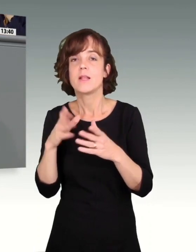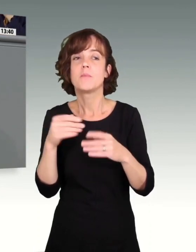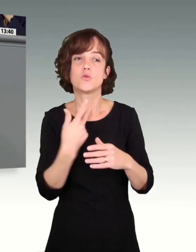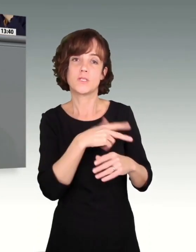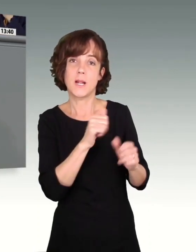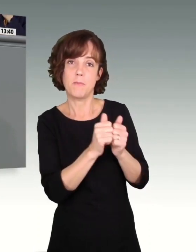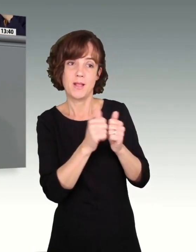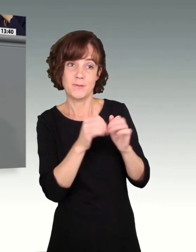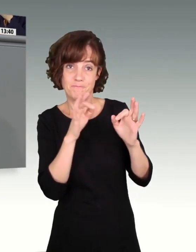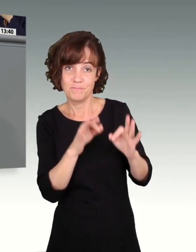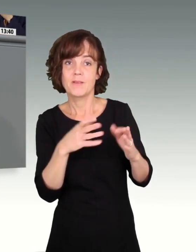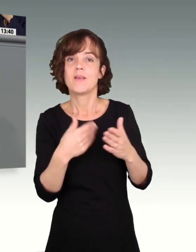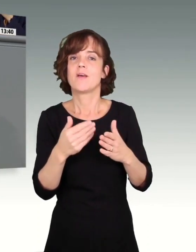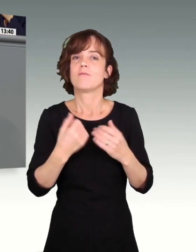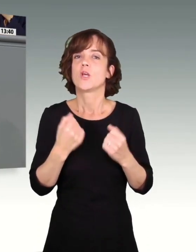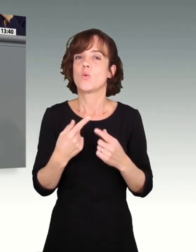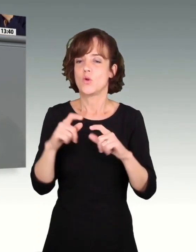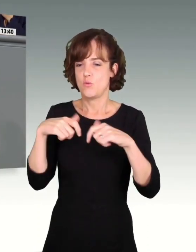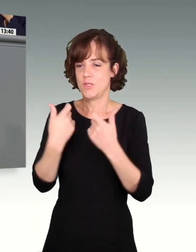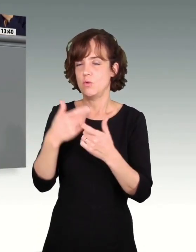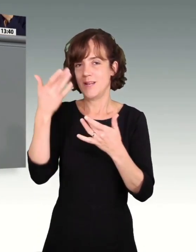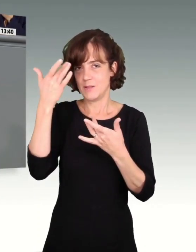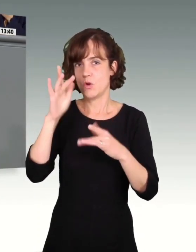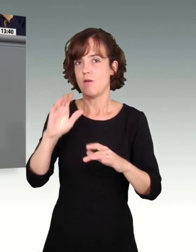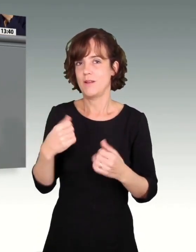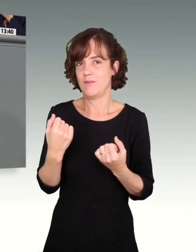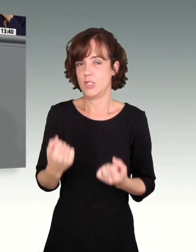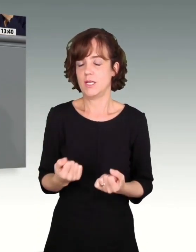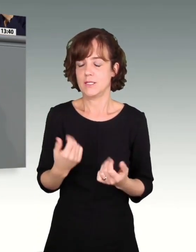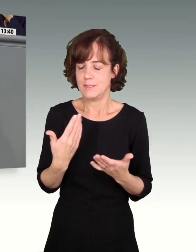und um die Legitimation dieser Kommission wieder zu stärken.